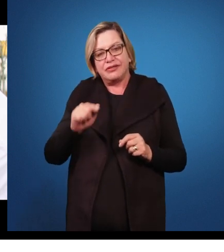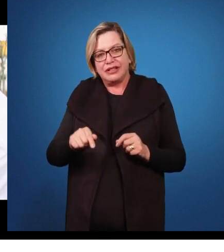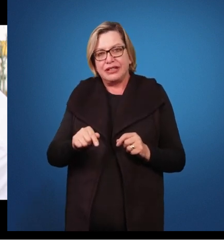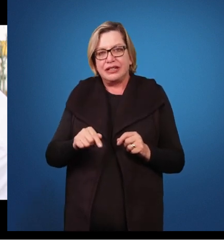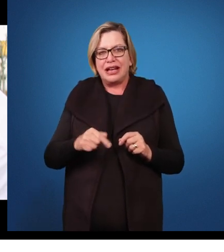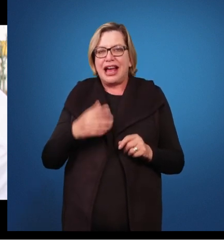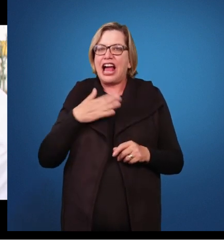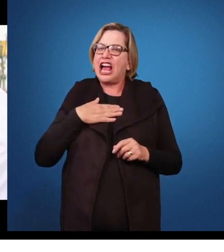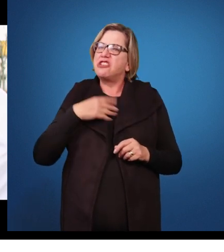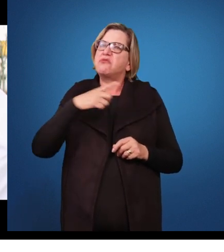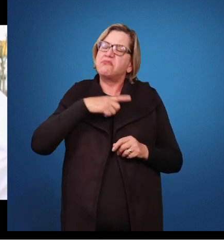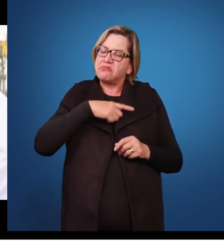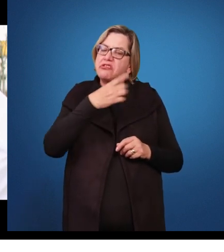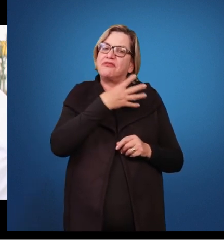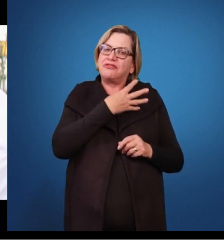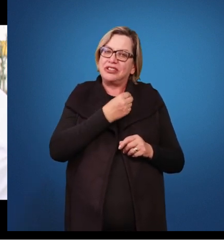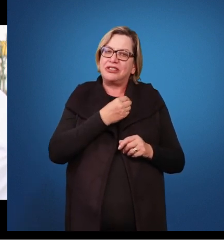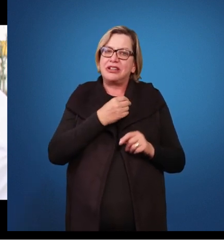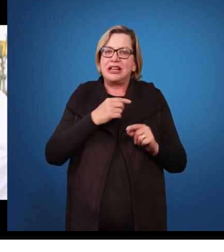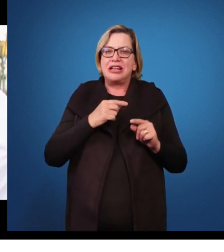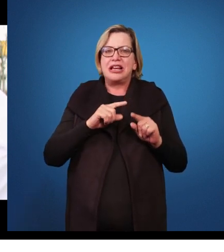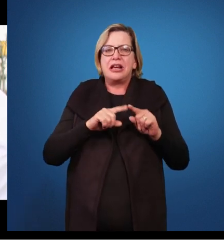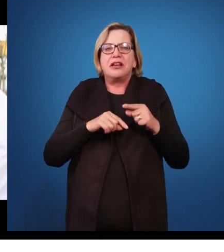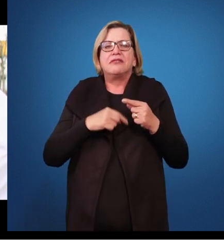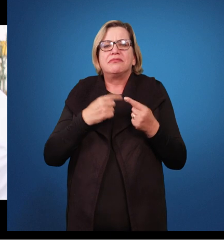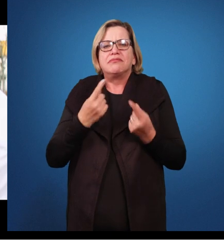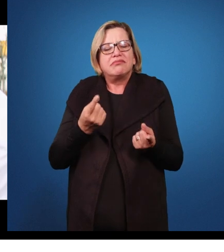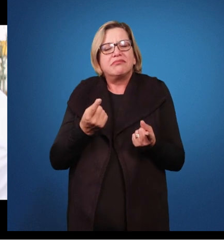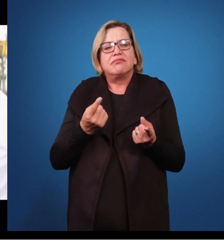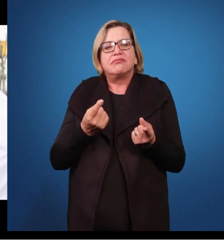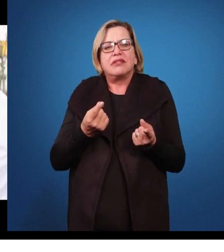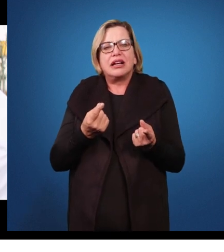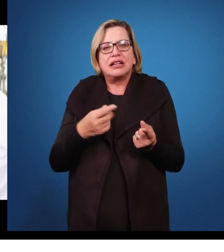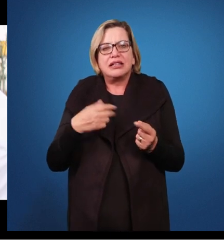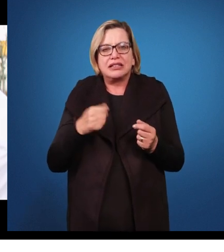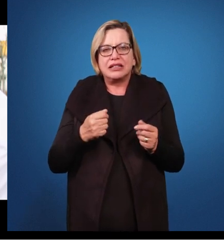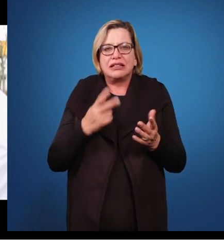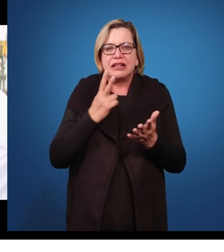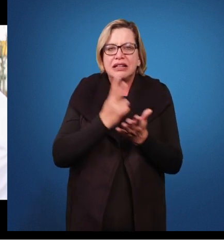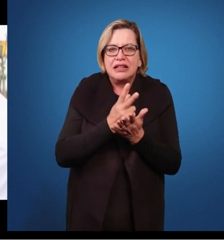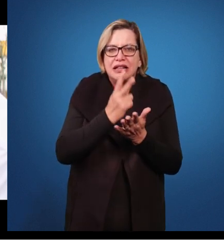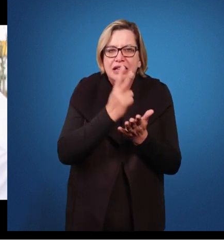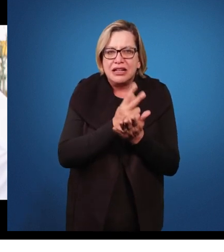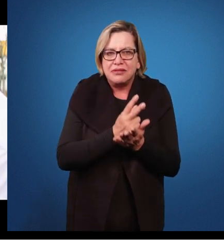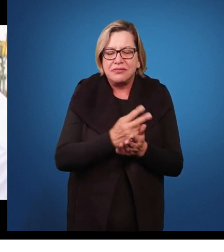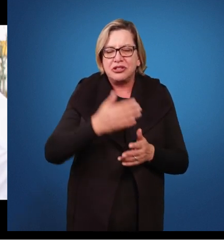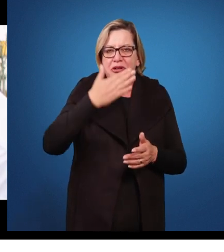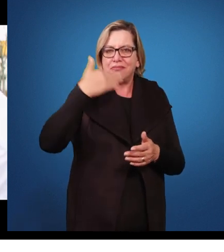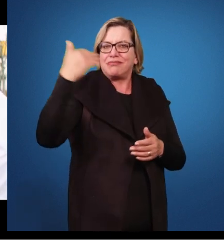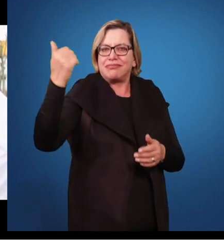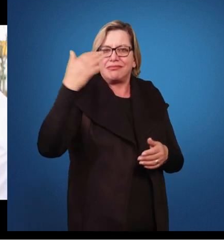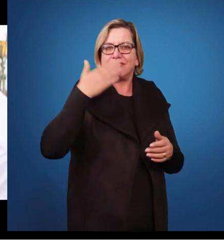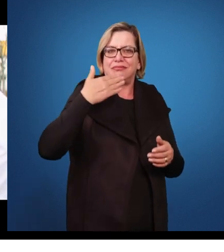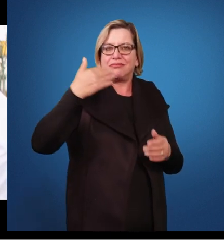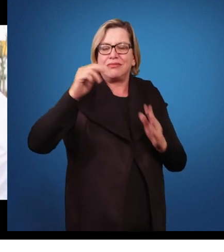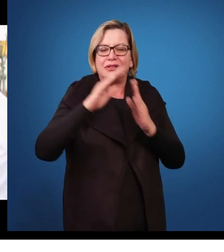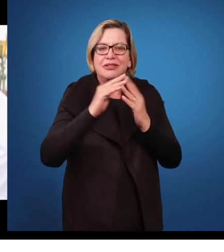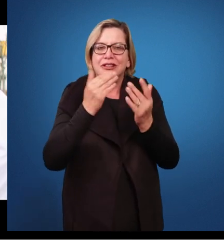fala assim, eu tinha um filho, mas que eu vivia na escola porque eu era chamada por questões pedagógicas,